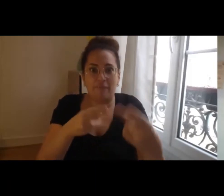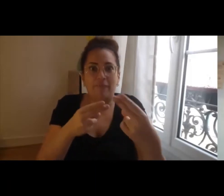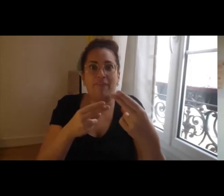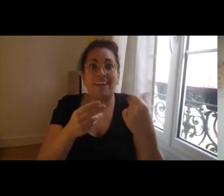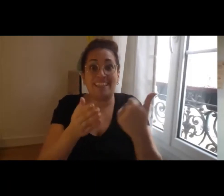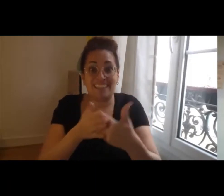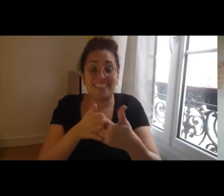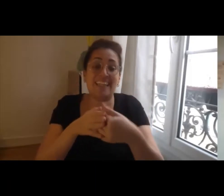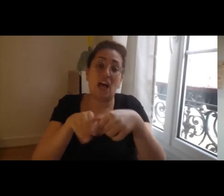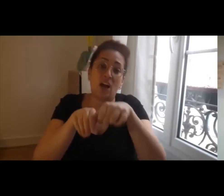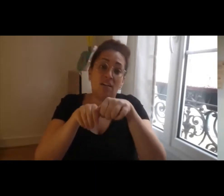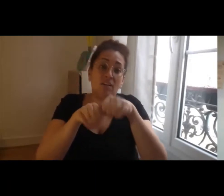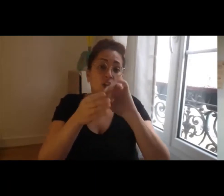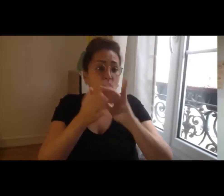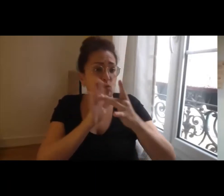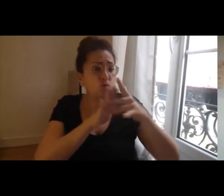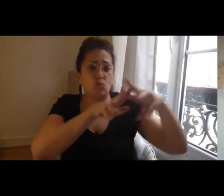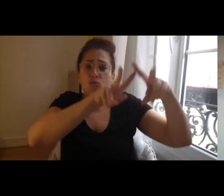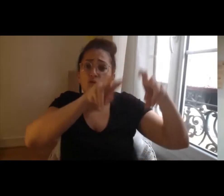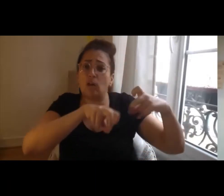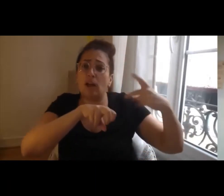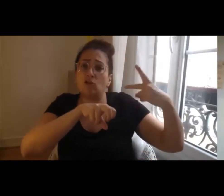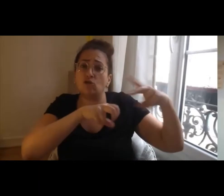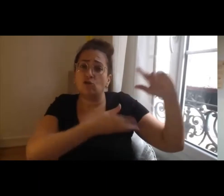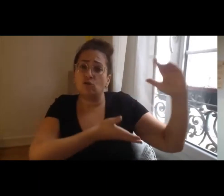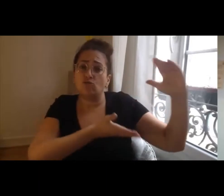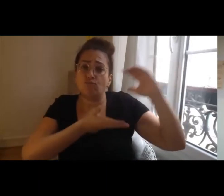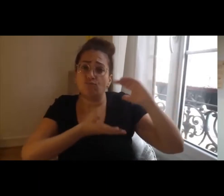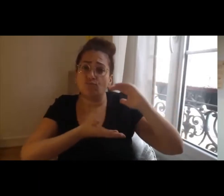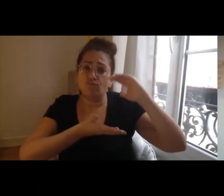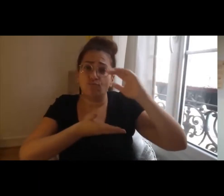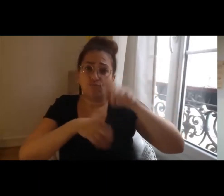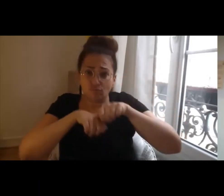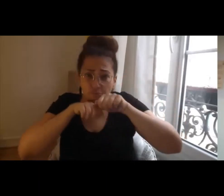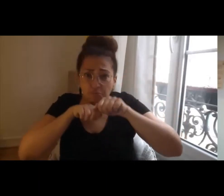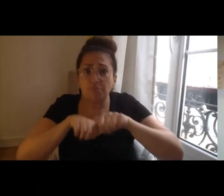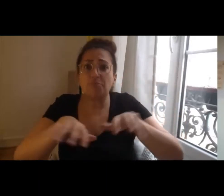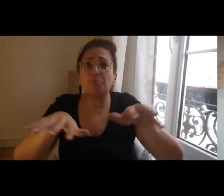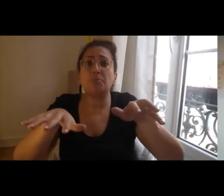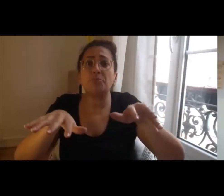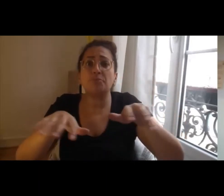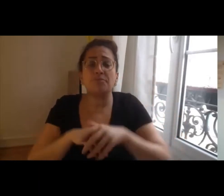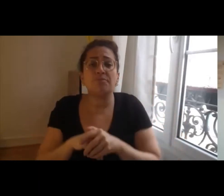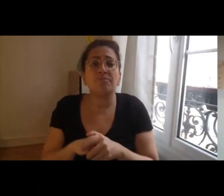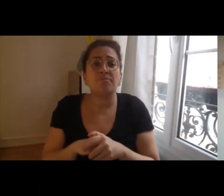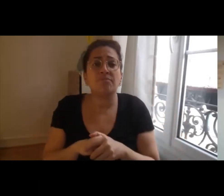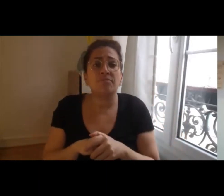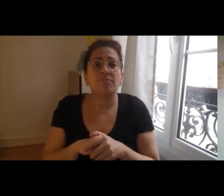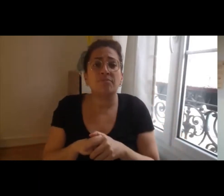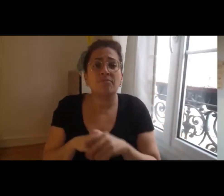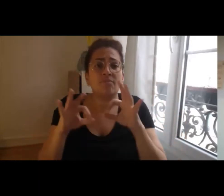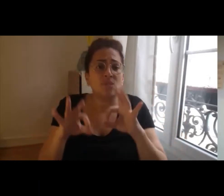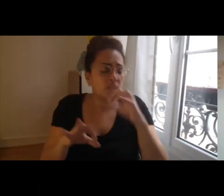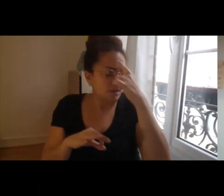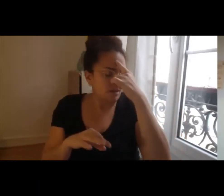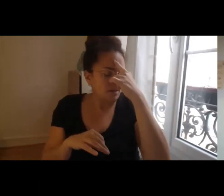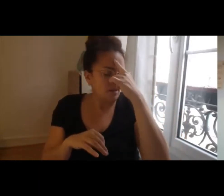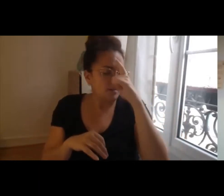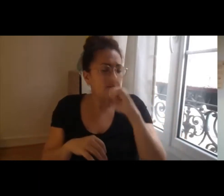de toutes de tous ces supports ce qu'on disait tout à l'heure par rapport à la question du temps